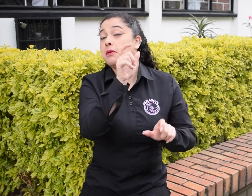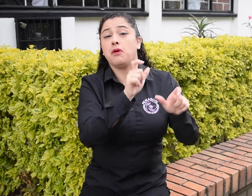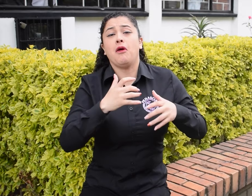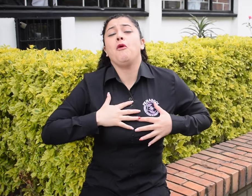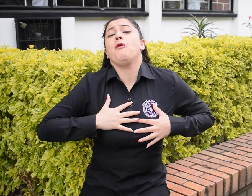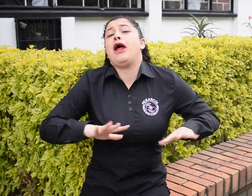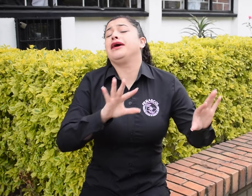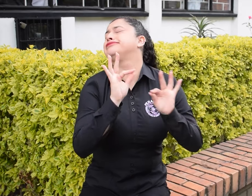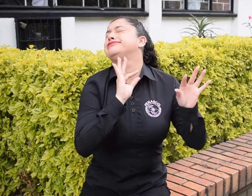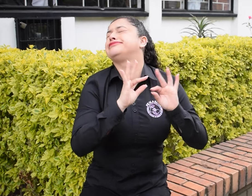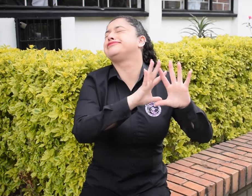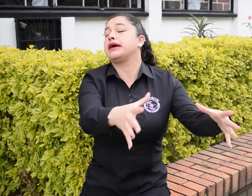designado como jurado?